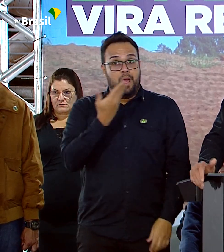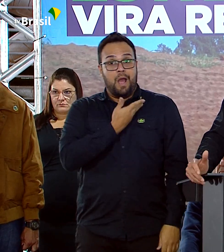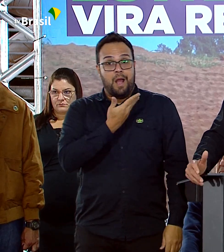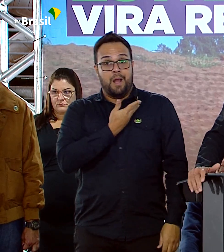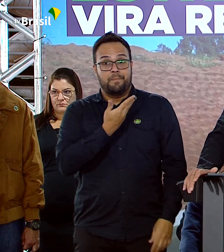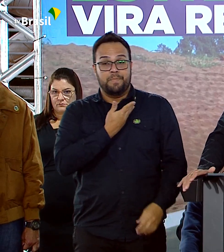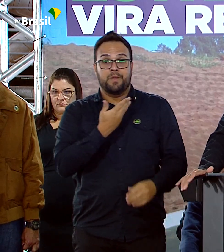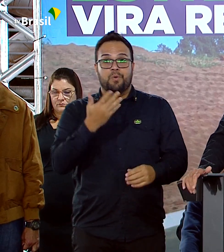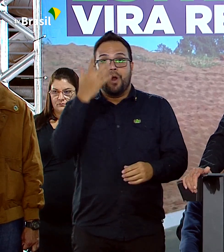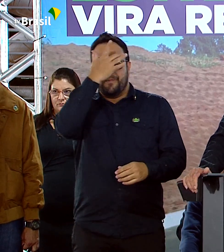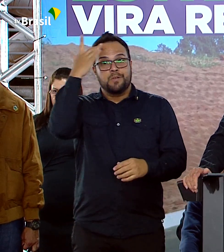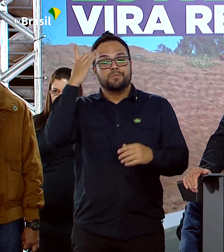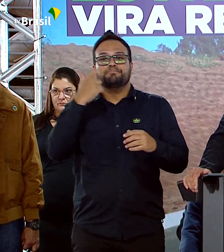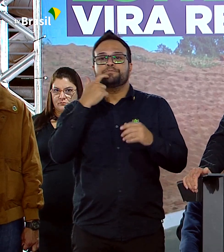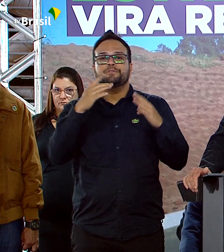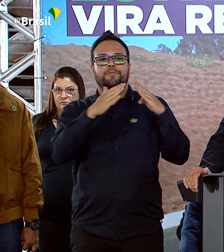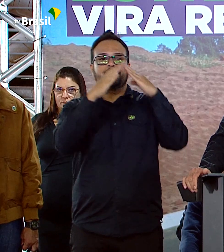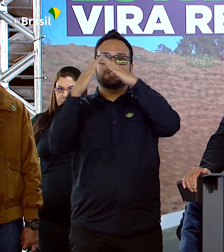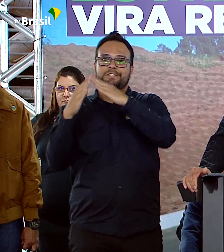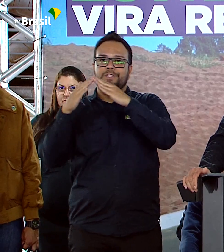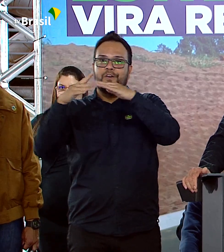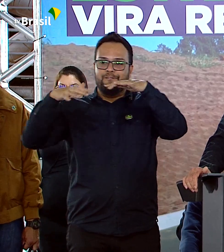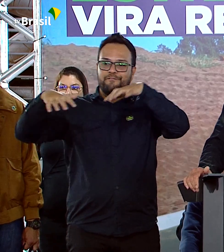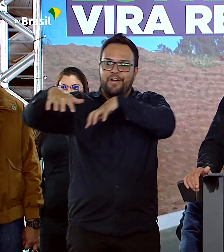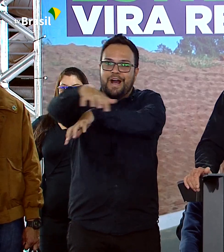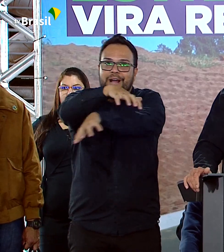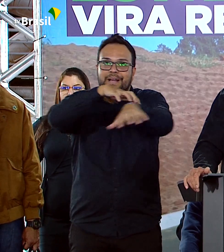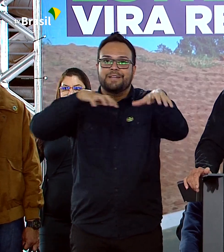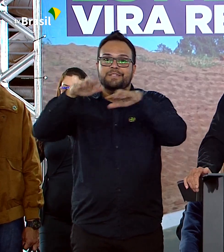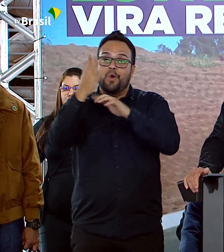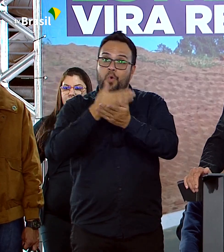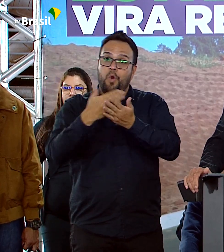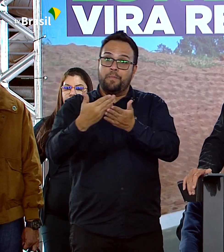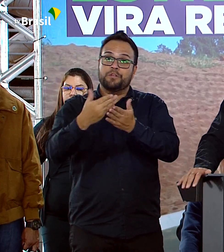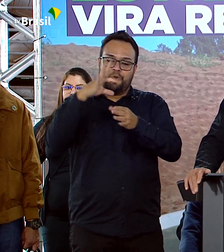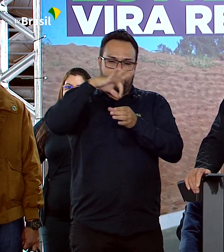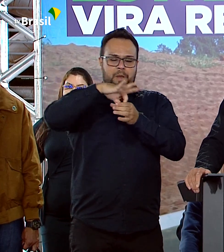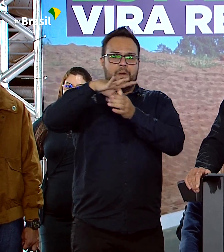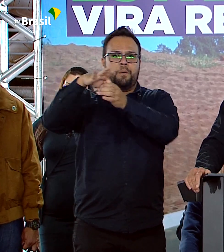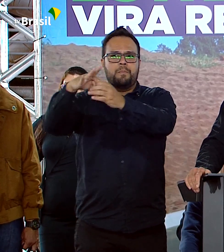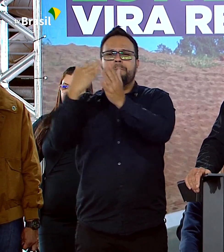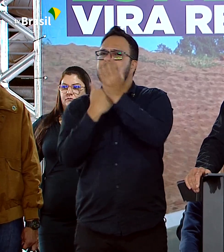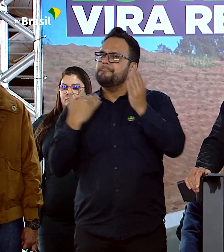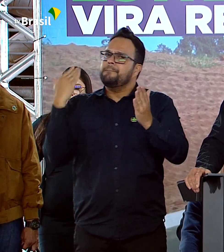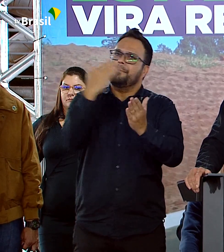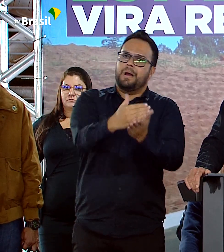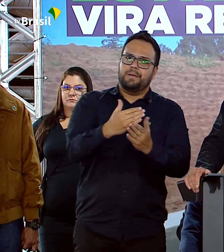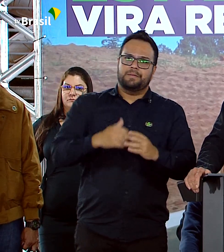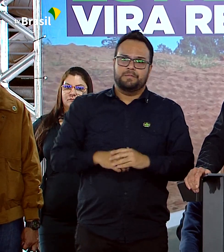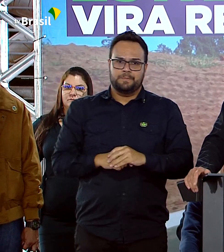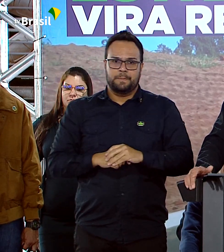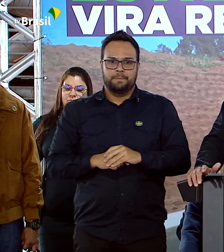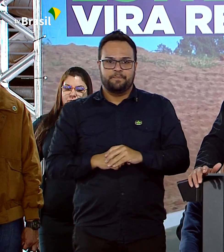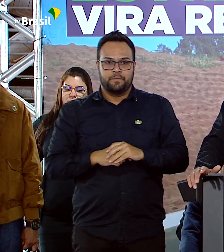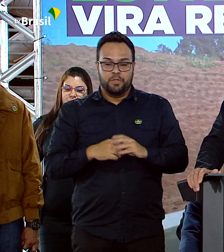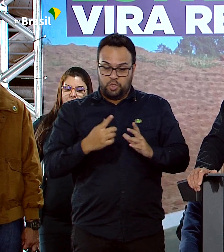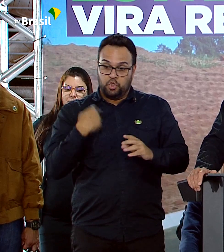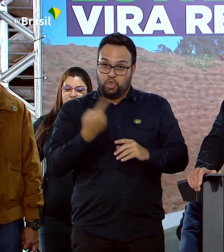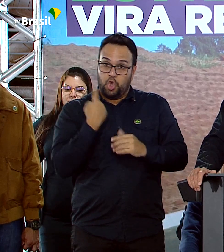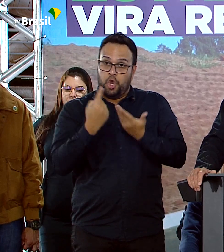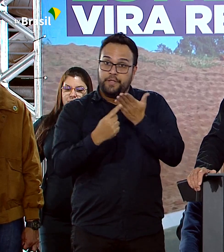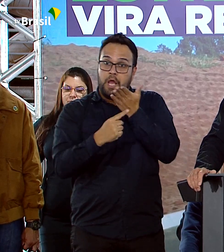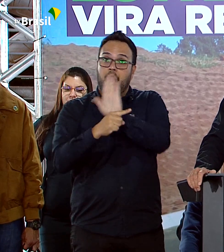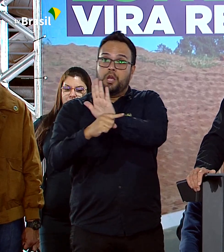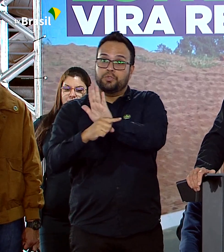do fazendeiro do lado. Passaram a produzir mais. E nós, e muito colaboramos com ele,